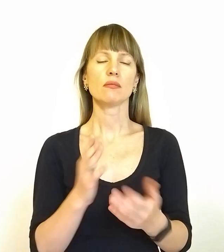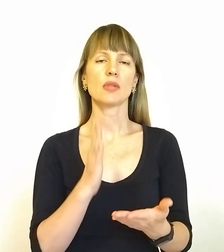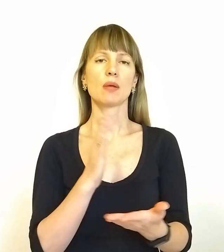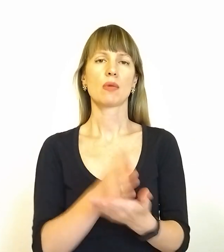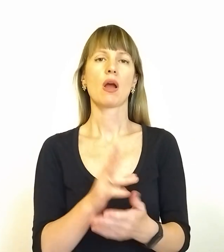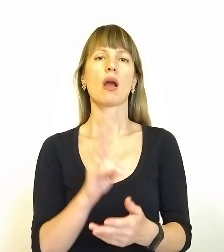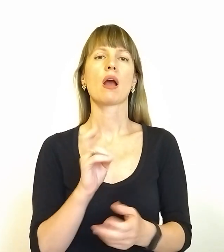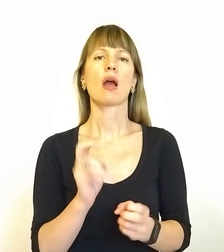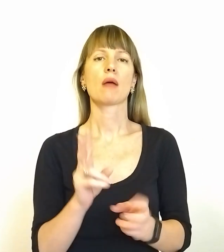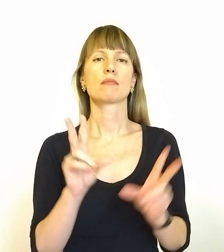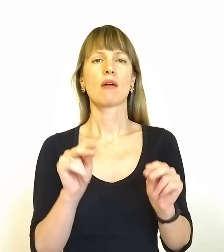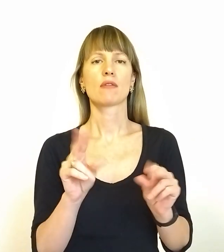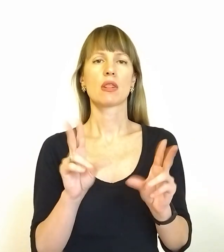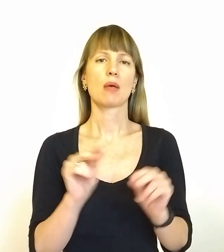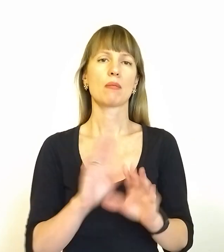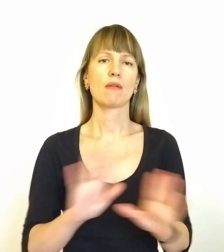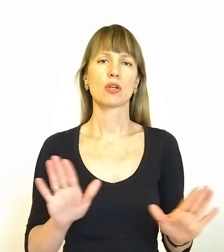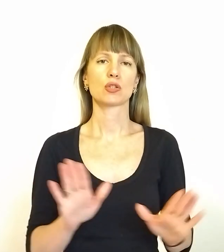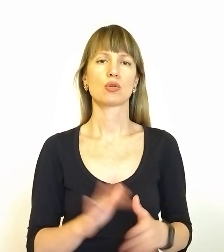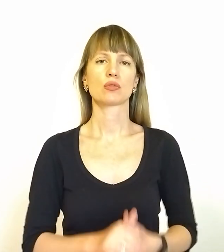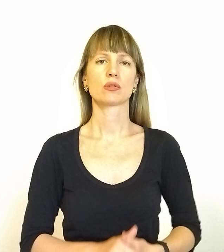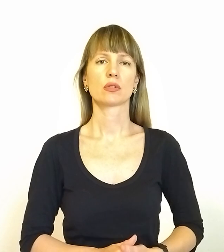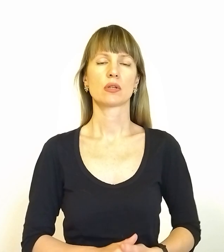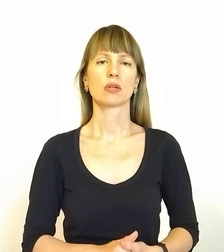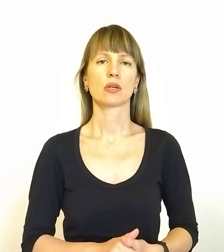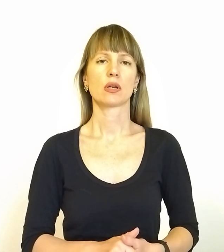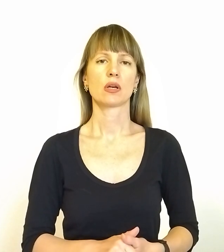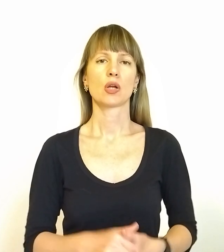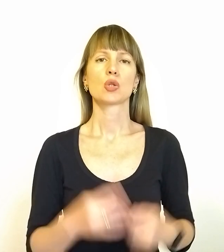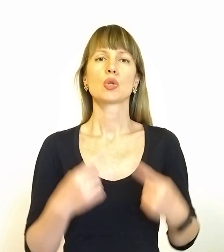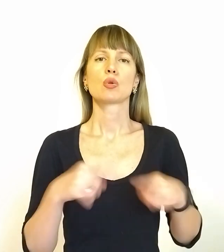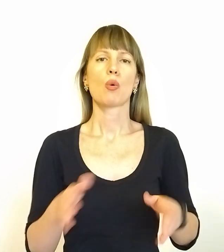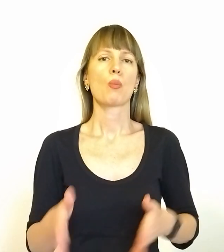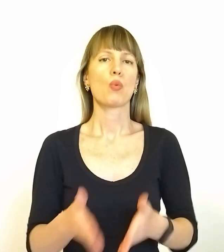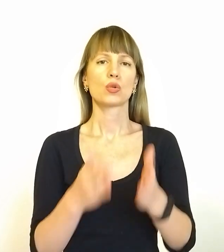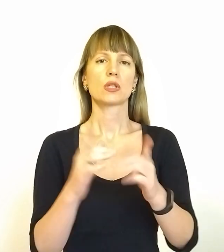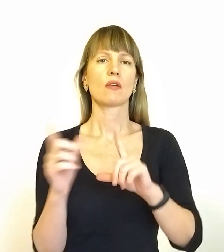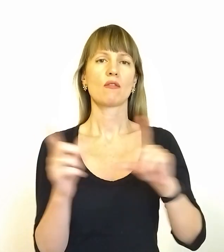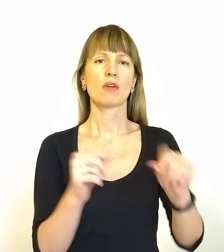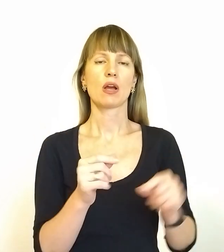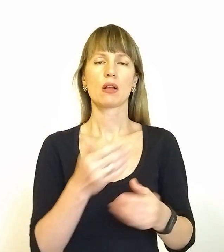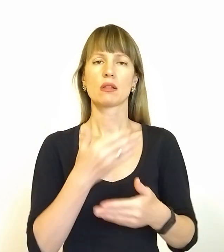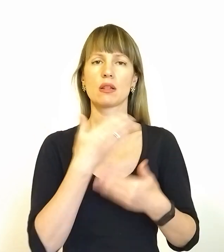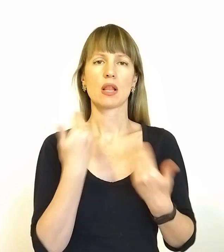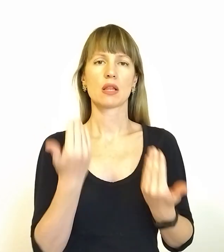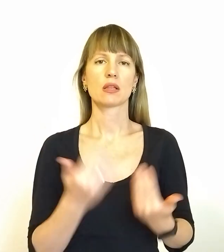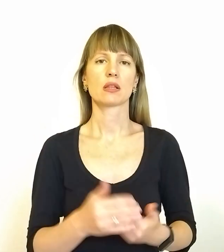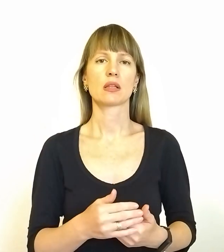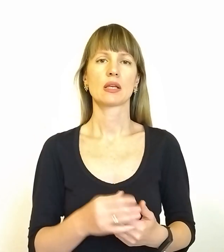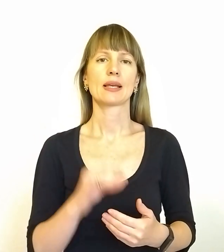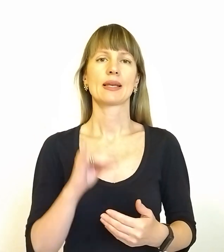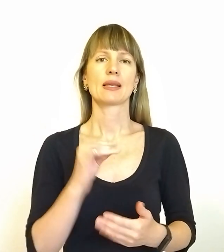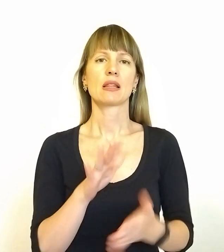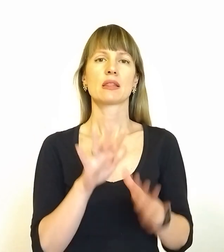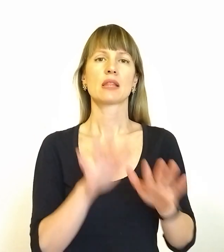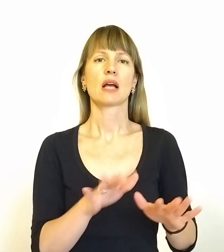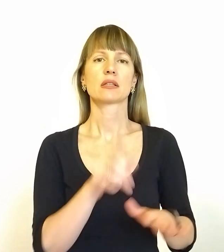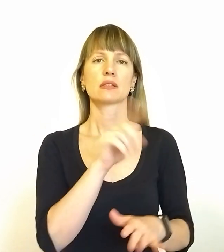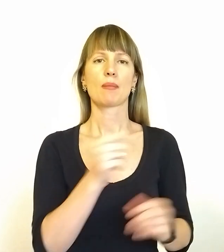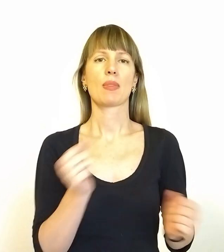Як повезет – не повезет. І все. Другого виріанта виїхати відтуда просто нет. І знаходитися там неможливо,